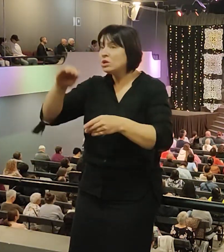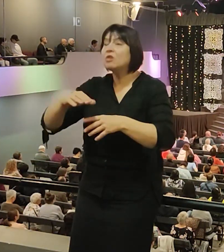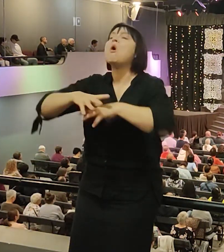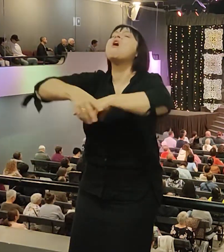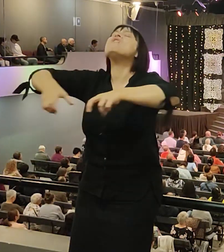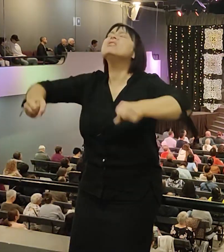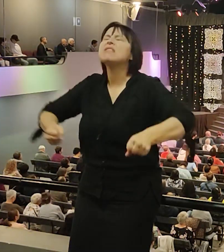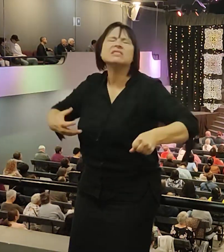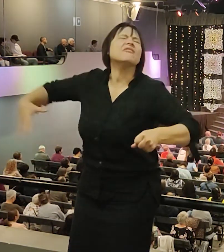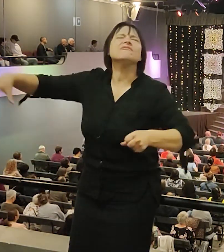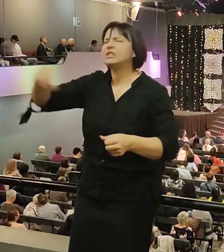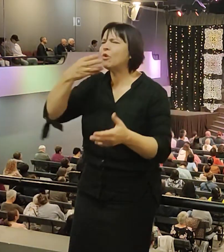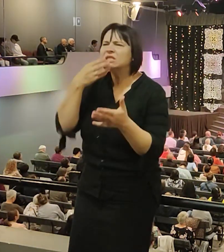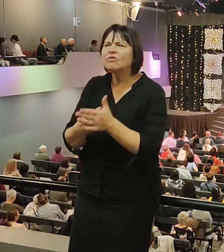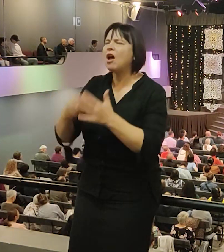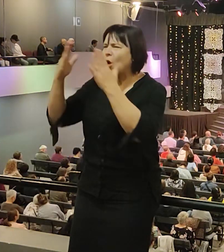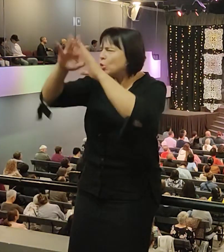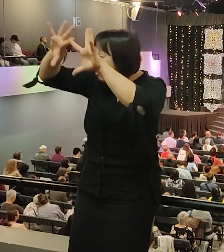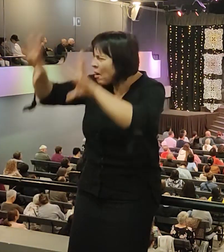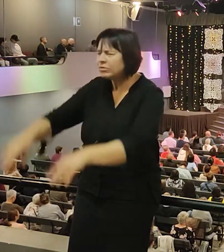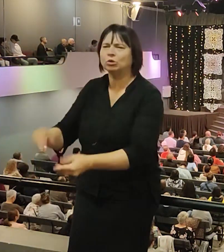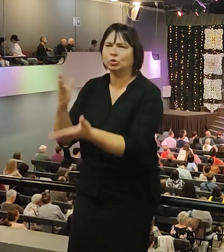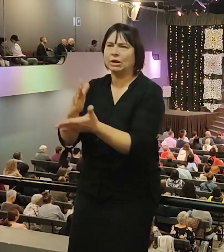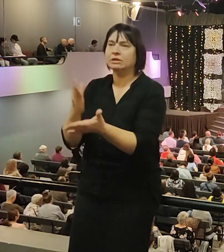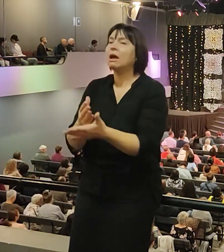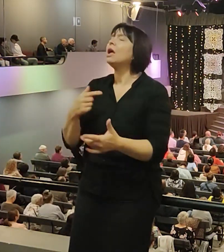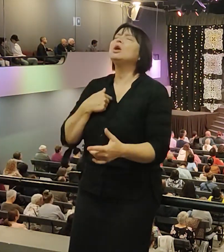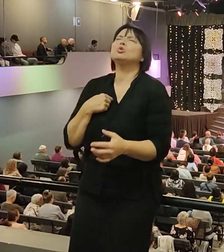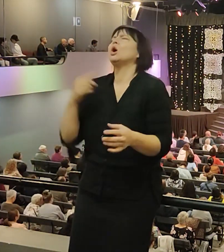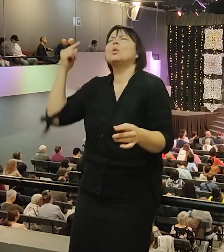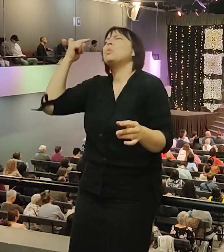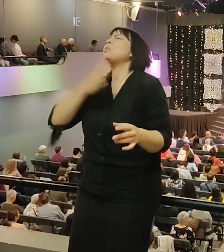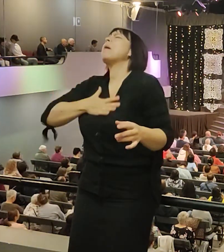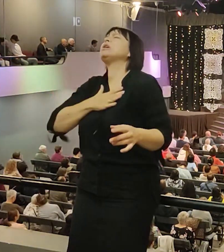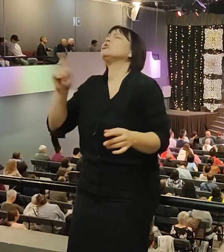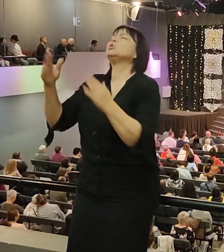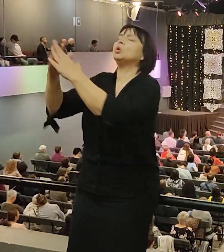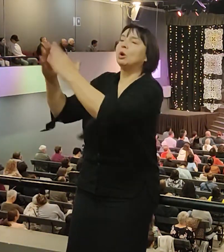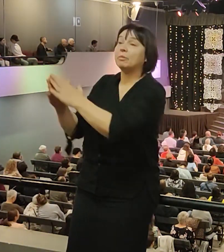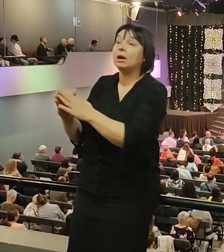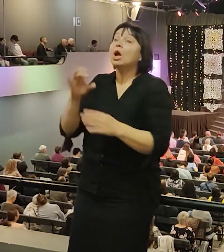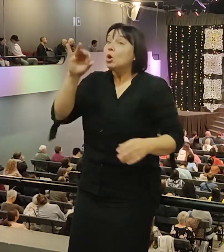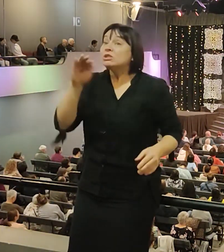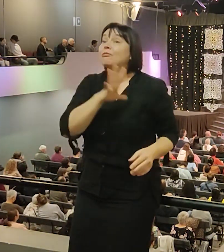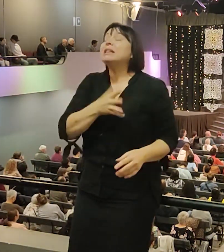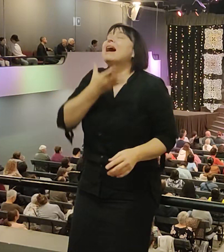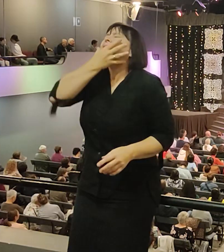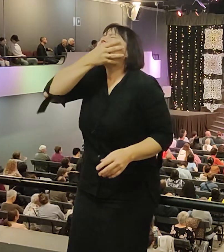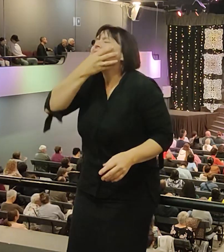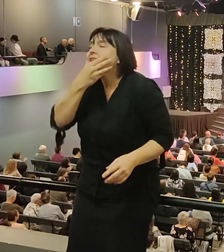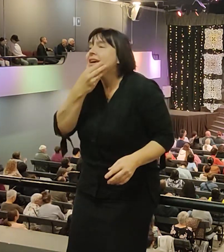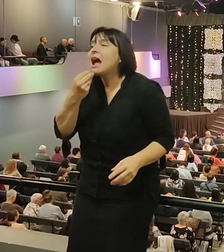имуществом, но уже не заботился ни о чем своем в доме, кроме своей пищи. Иосиф был красивым юношей.